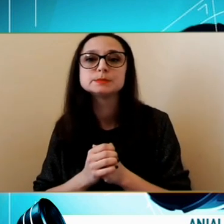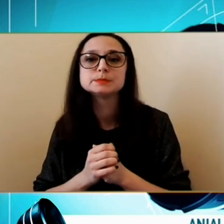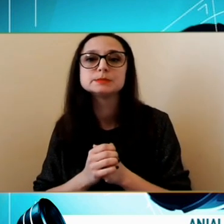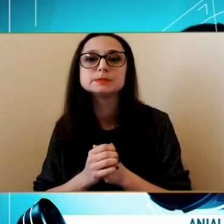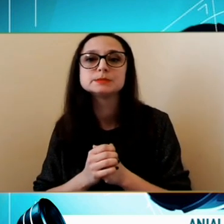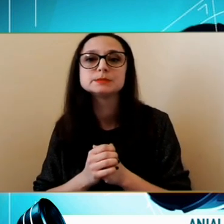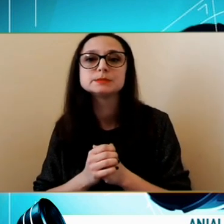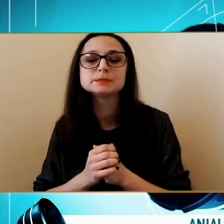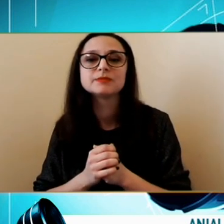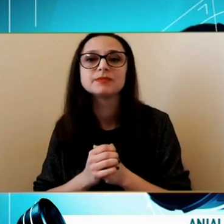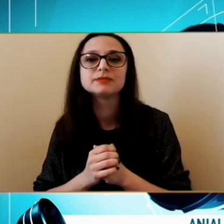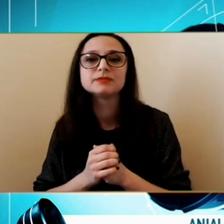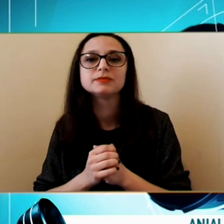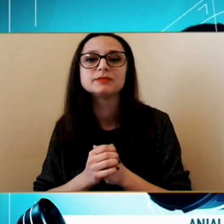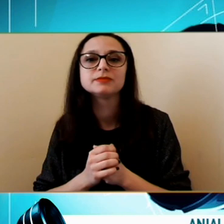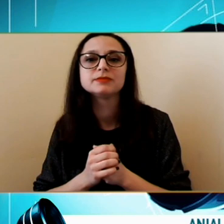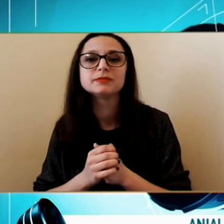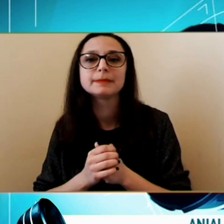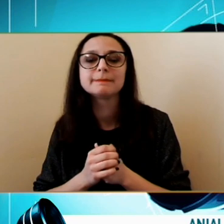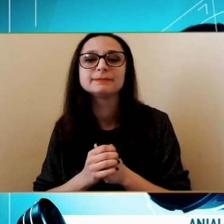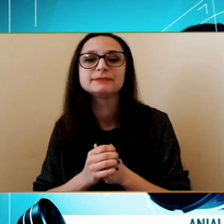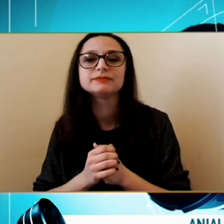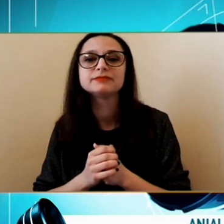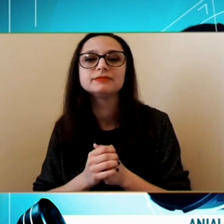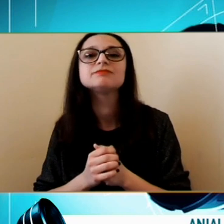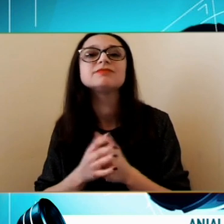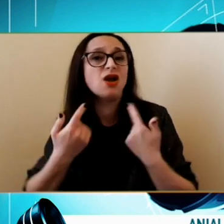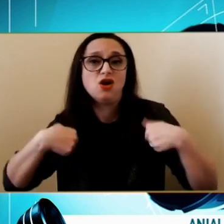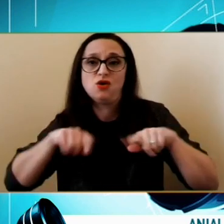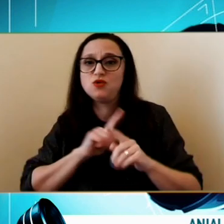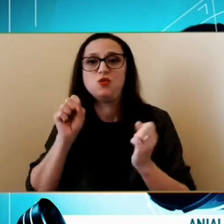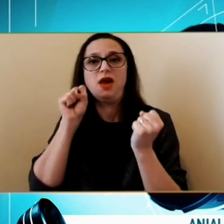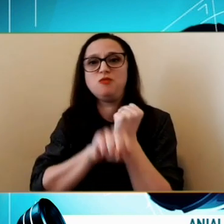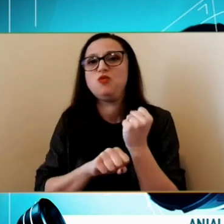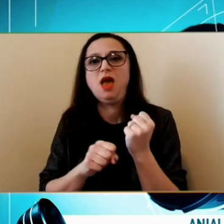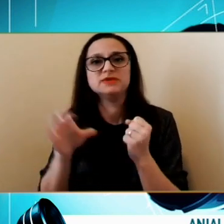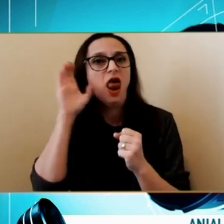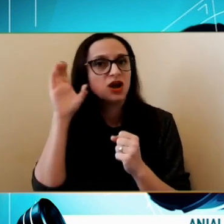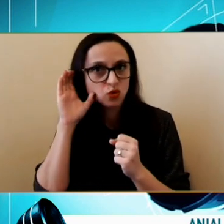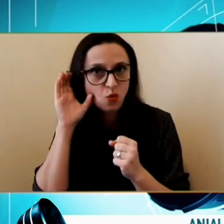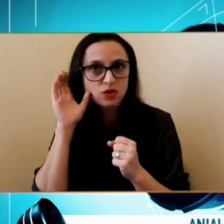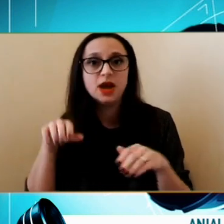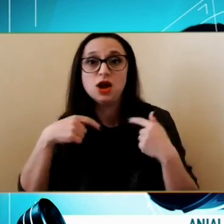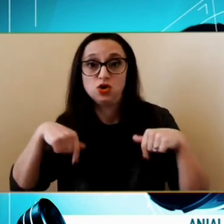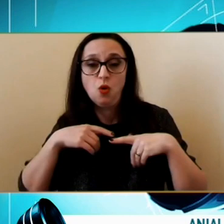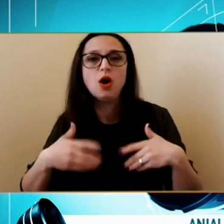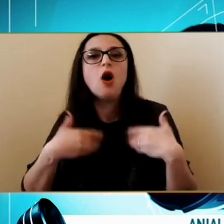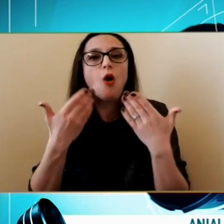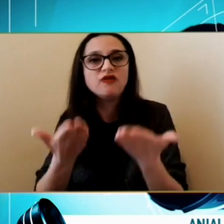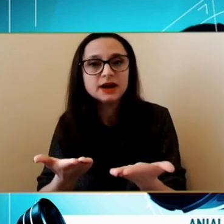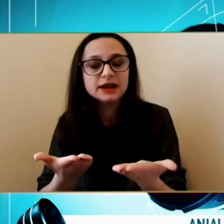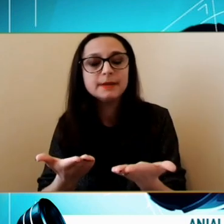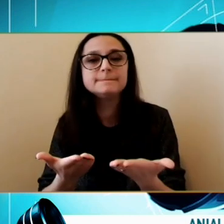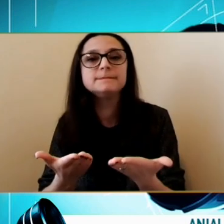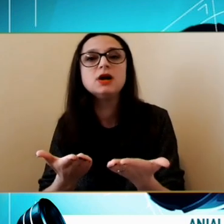Deci noi nu Le impunem Ca să ne asculte Noi le oferim Informațiile Deci